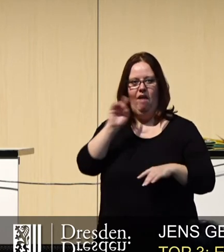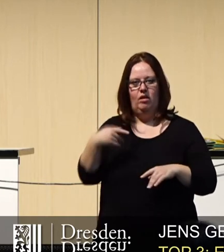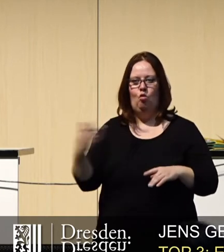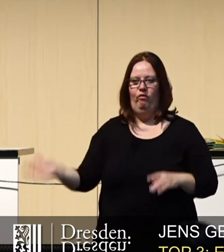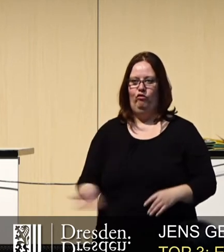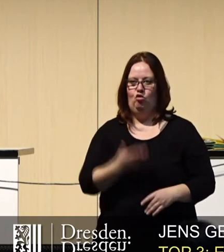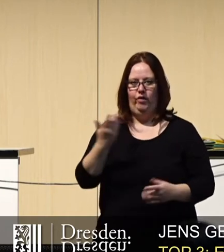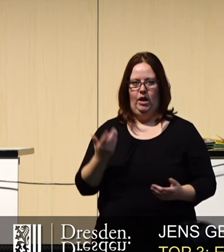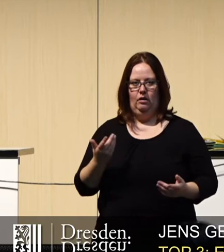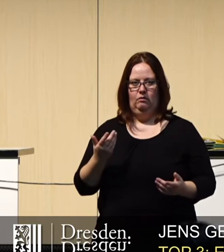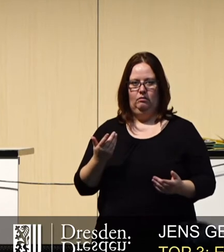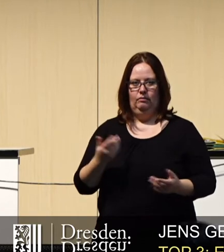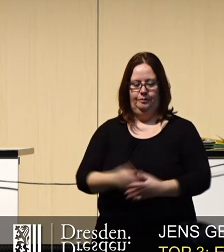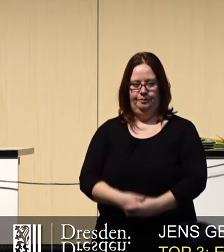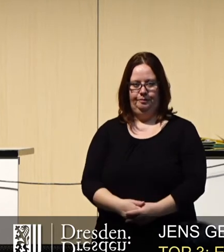so durchgewunken werden.